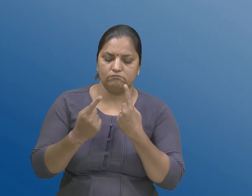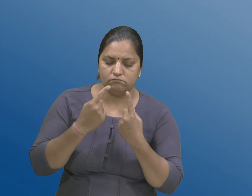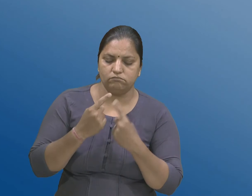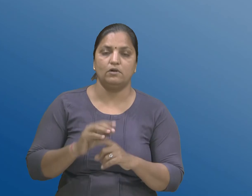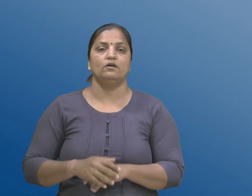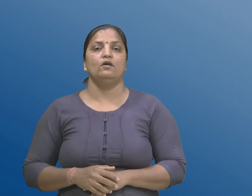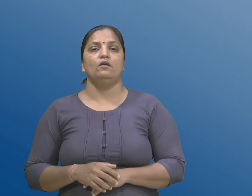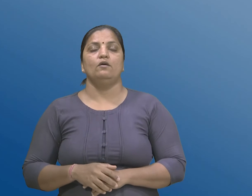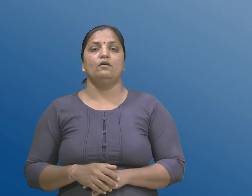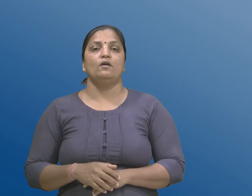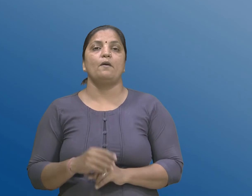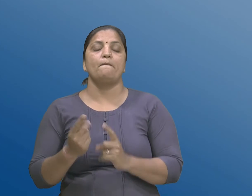करवाना मुल्यांकन नी रीट